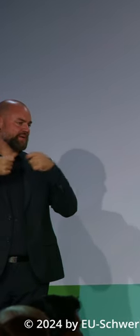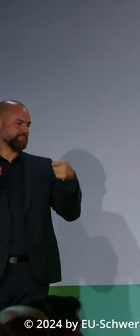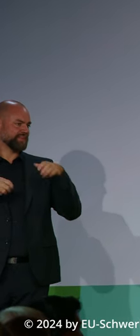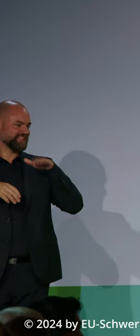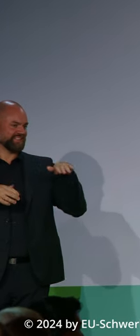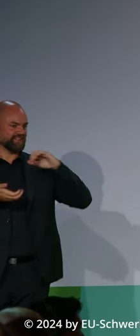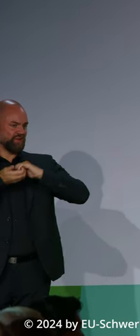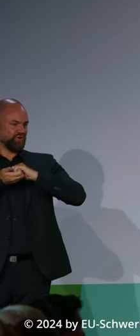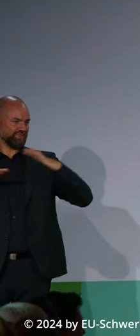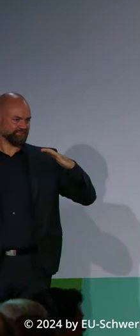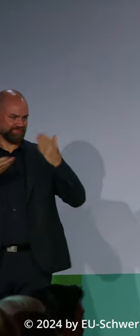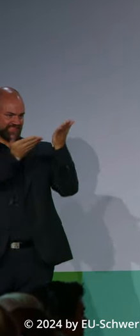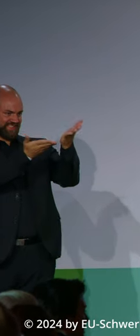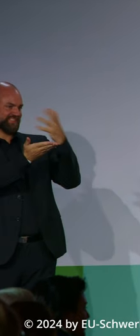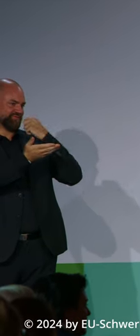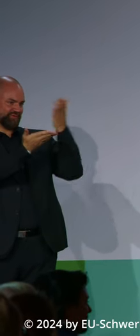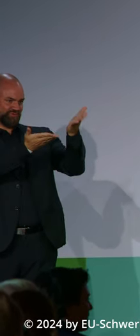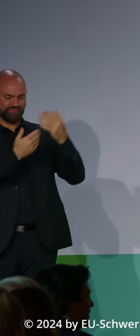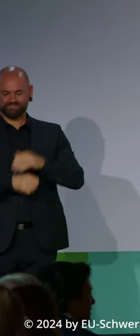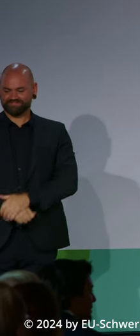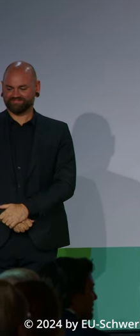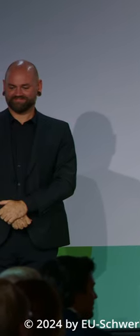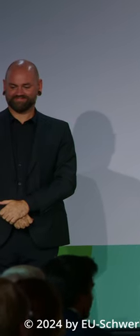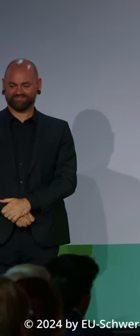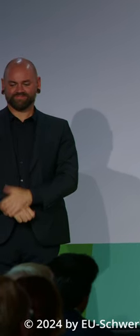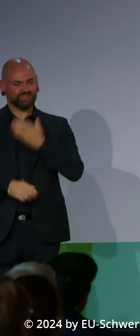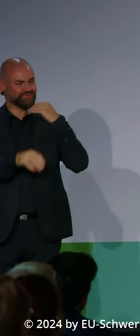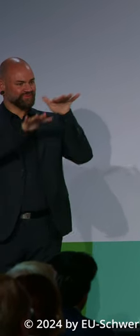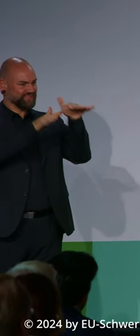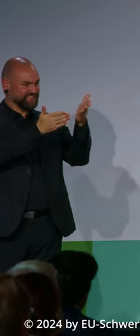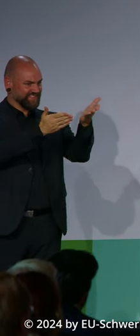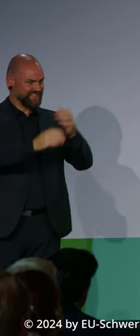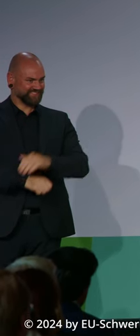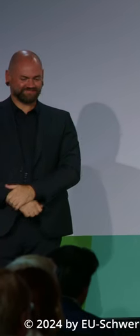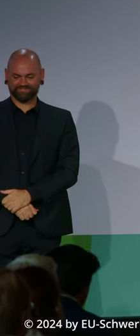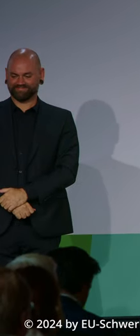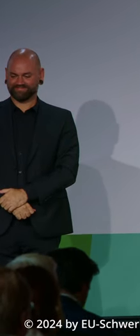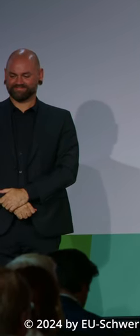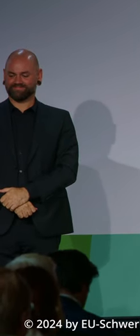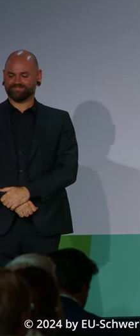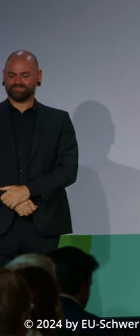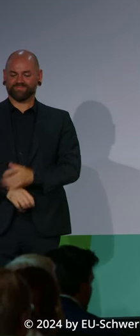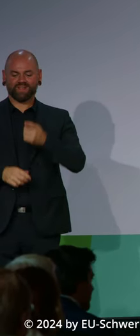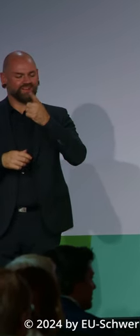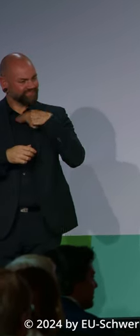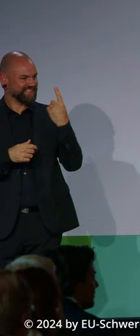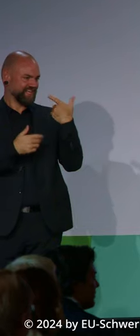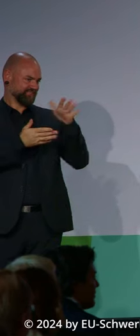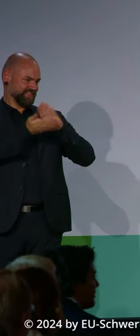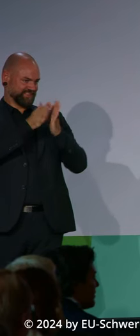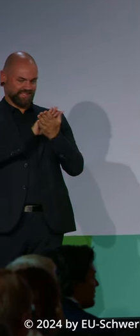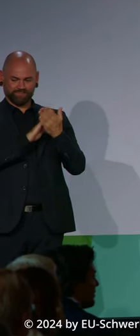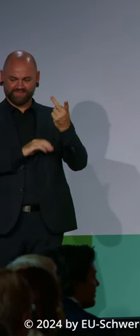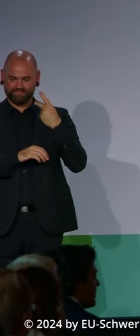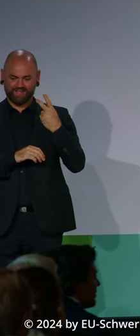Und lieber Jens, wir haben ja ausgemacht vor ein paar Wochen, dass du kommst und vielleicht auch die Chance hast, den Bundeskanzler zu sehen.